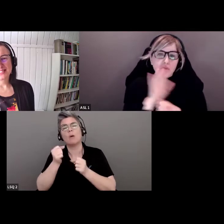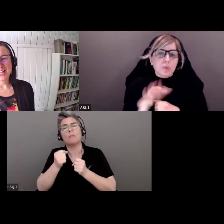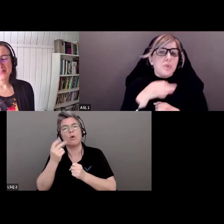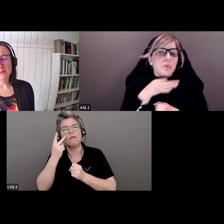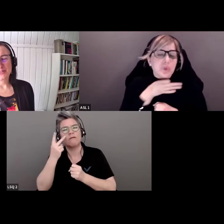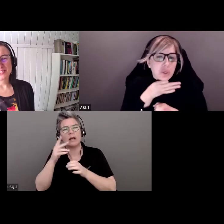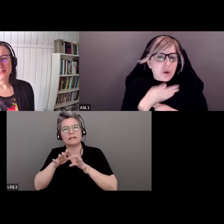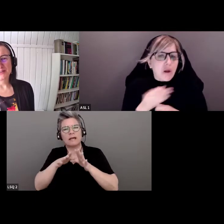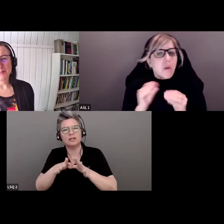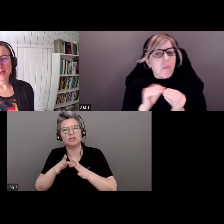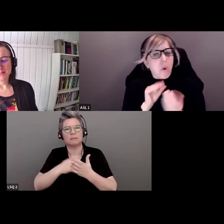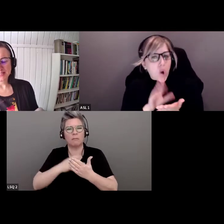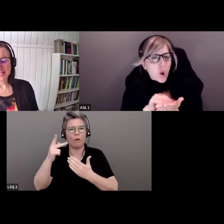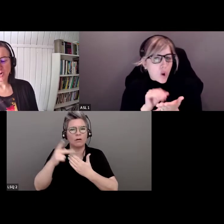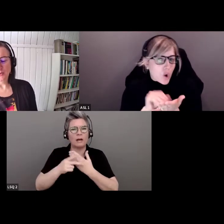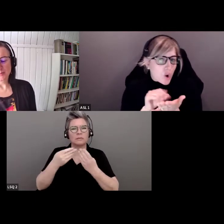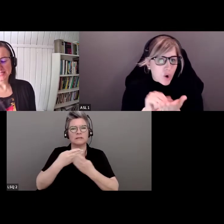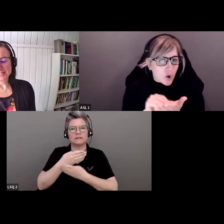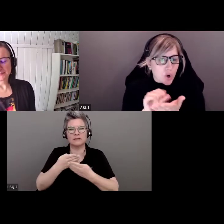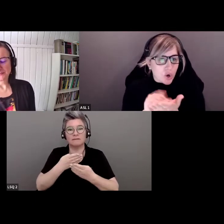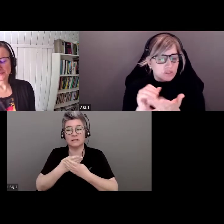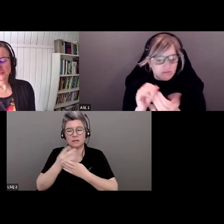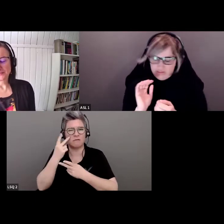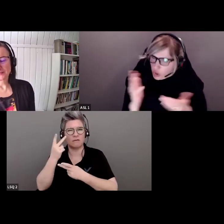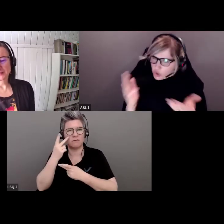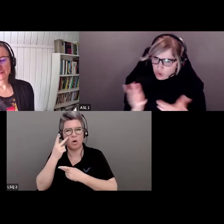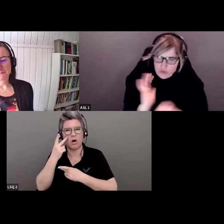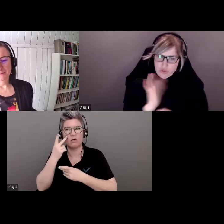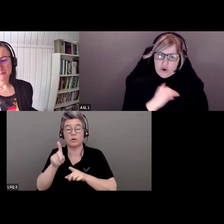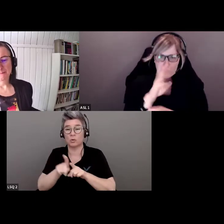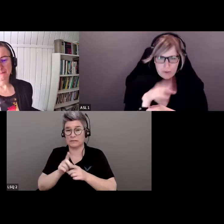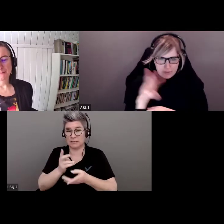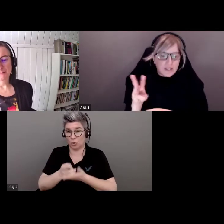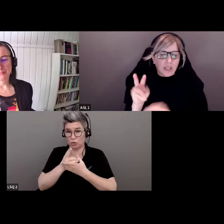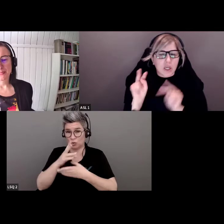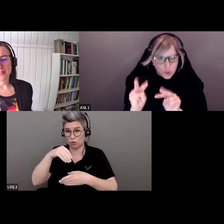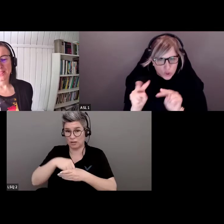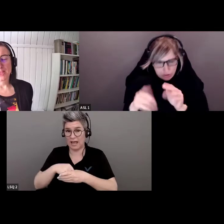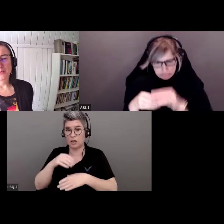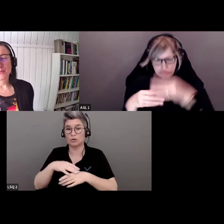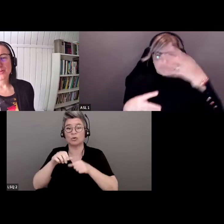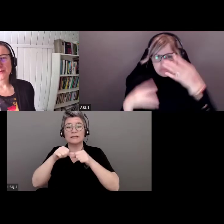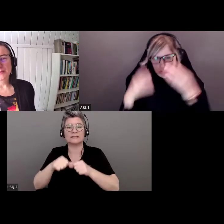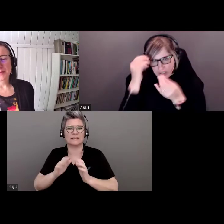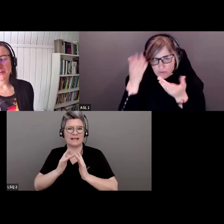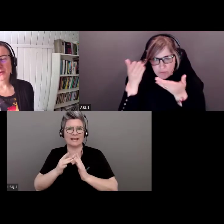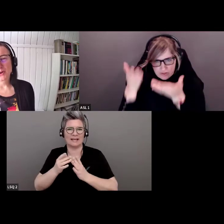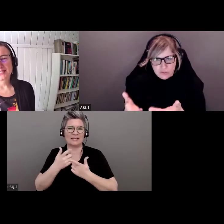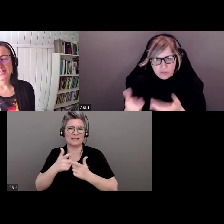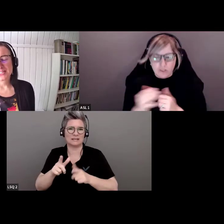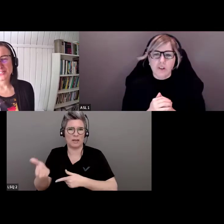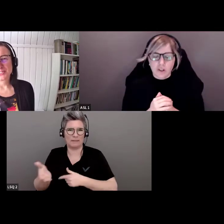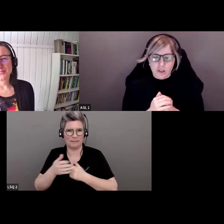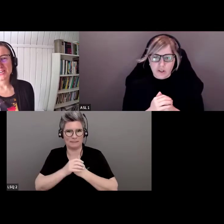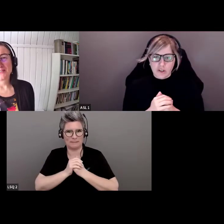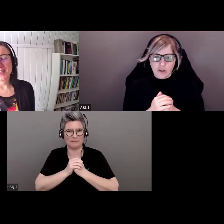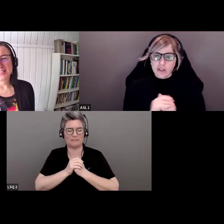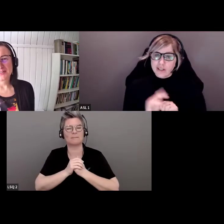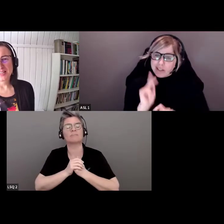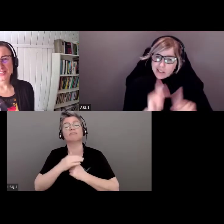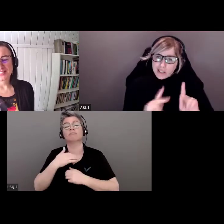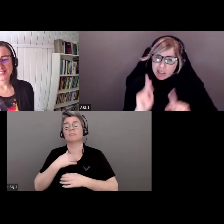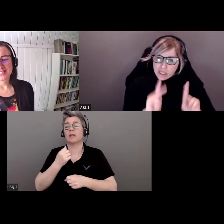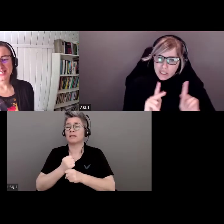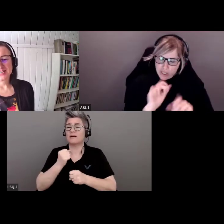programmes et services et les ressources dont nous disposons sur notre site Internet. Nous